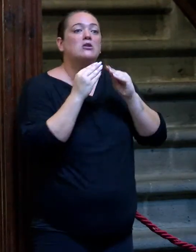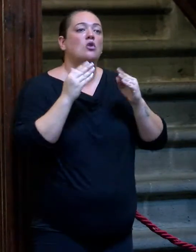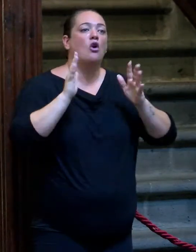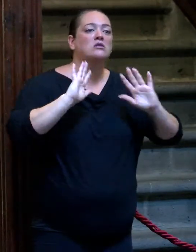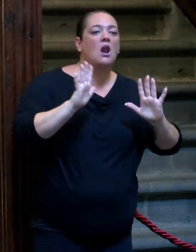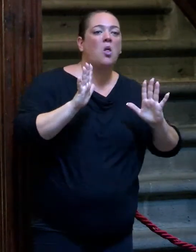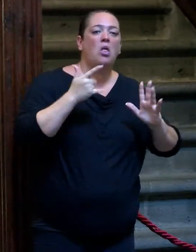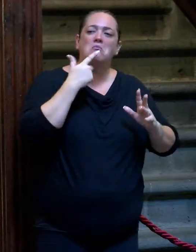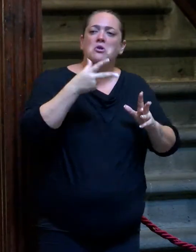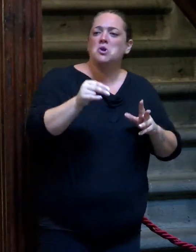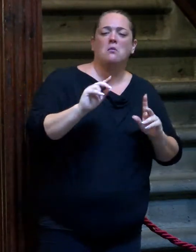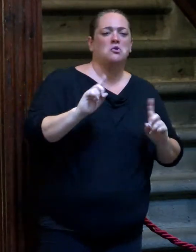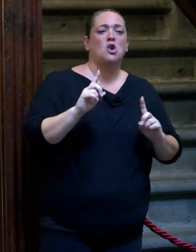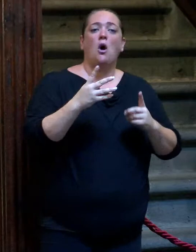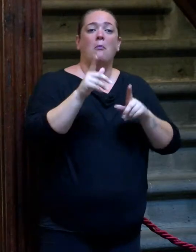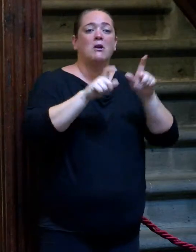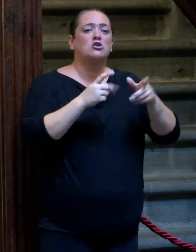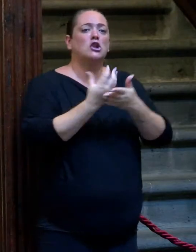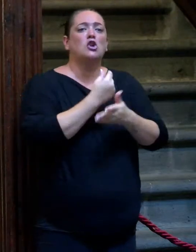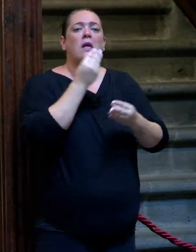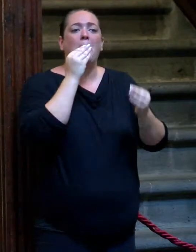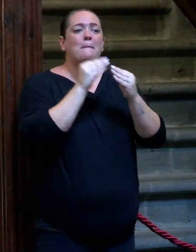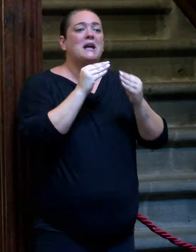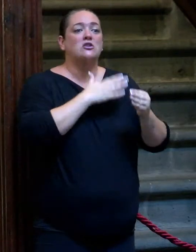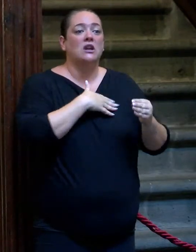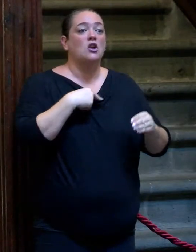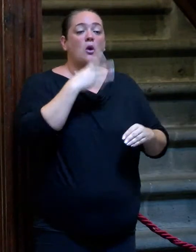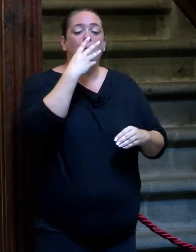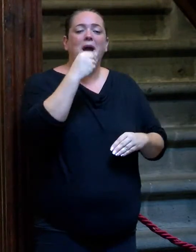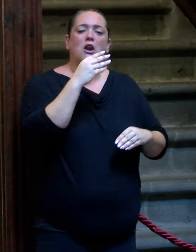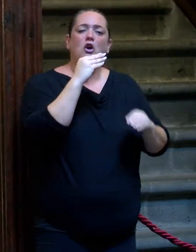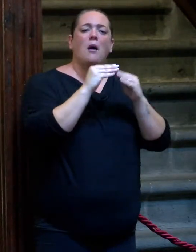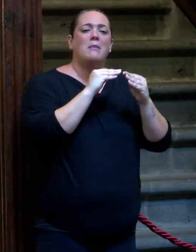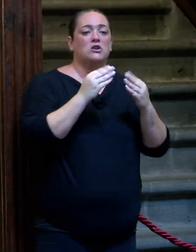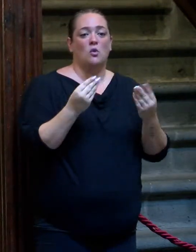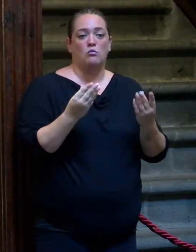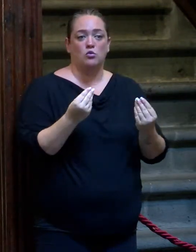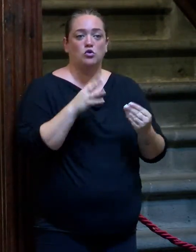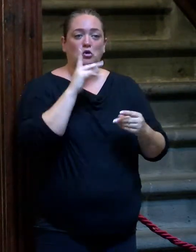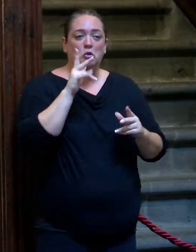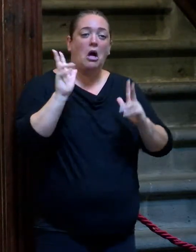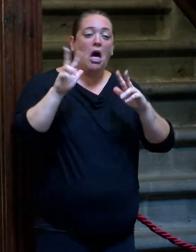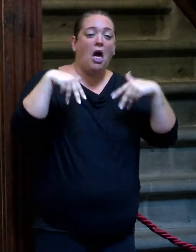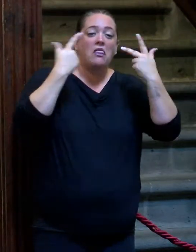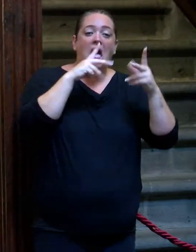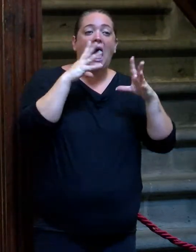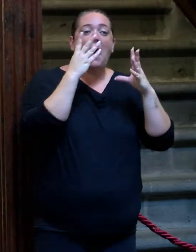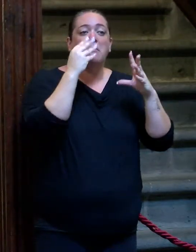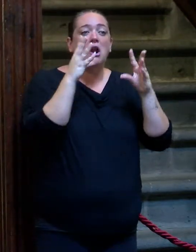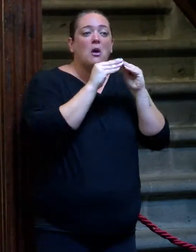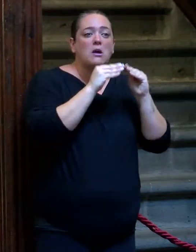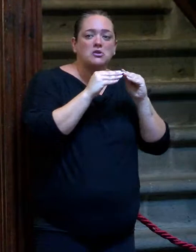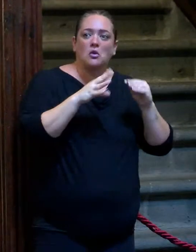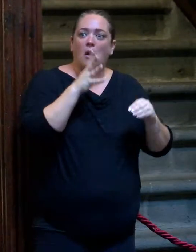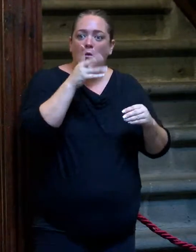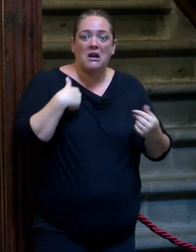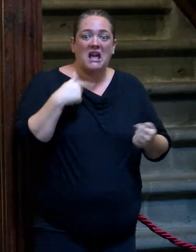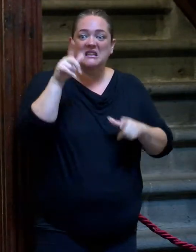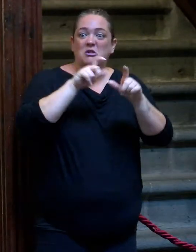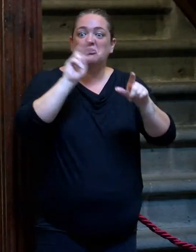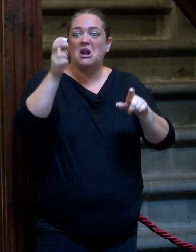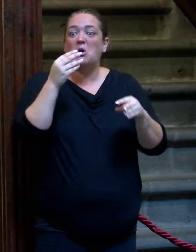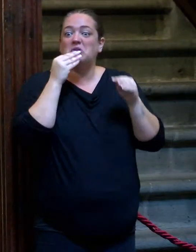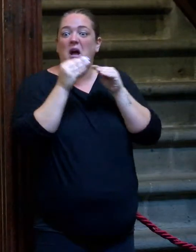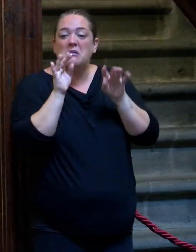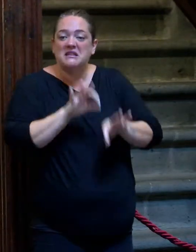saludo? Todos queremos besos. Yo tengo perros porque me dan besos sin parar y dicen, ay, pero tú, dejas que el perro me bese? Pues si ya no me besa nadie nada más que